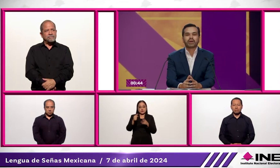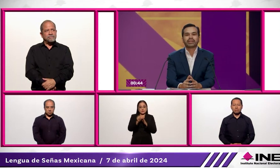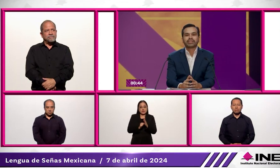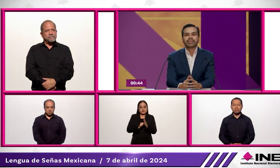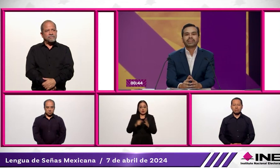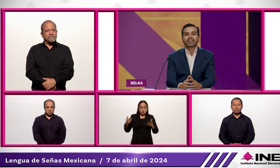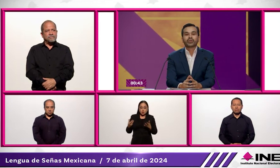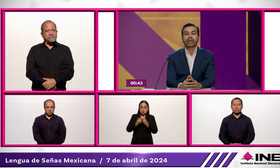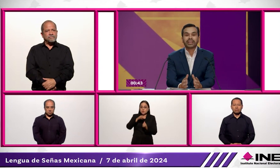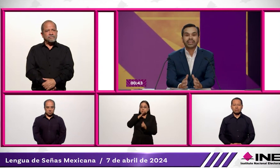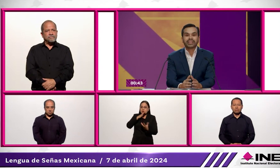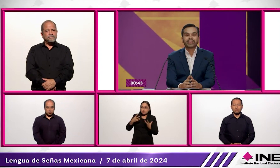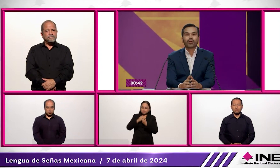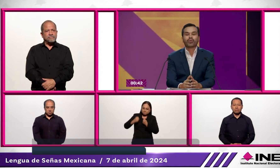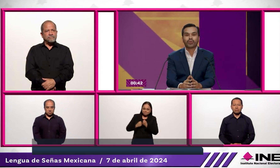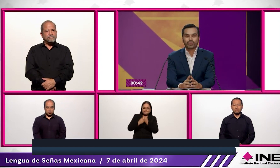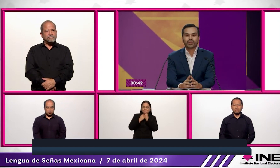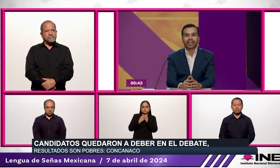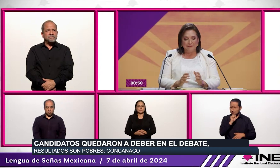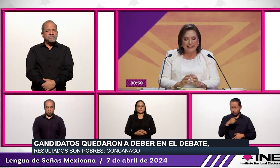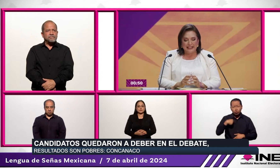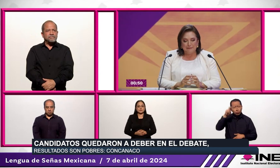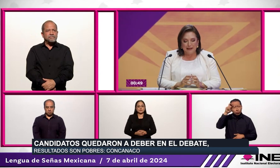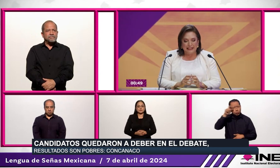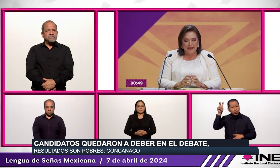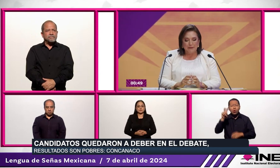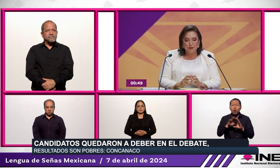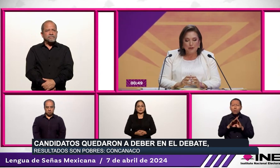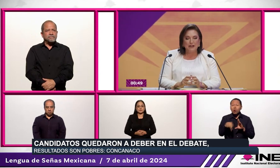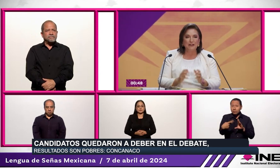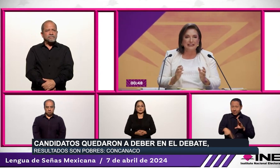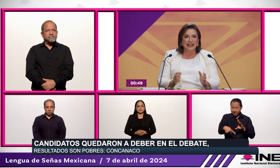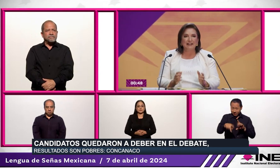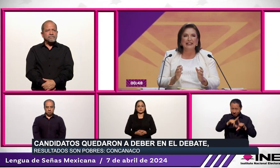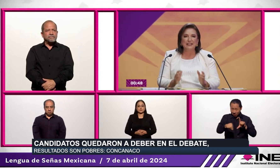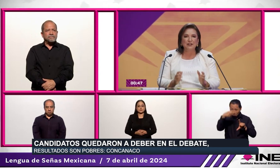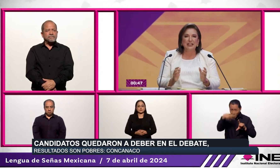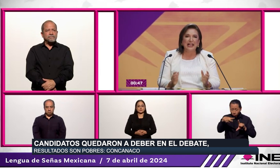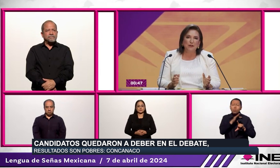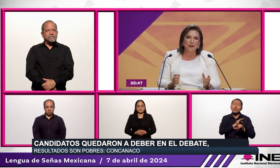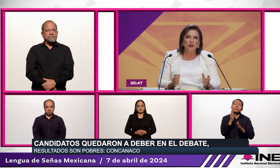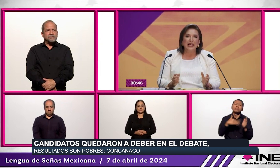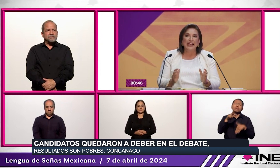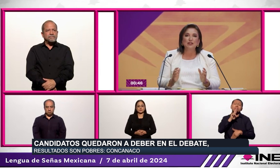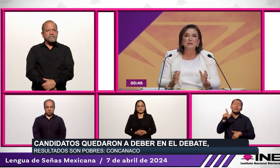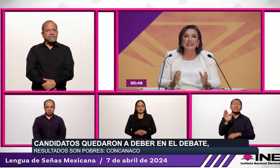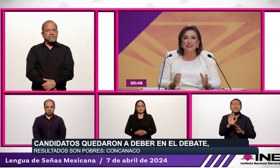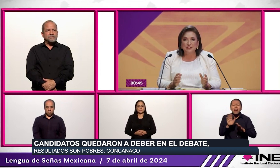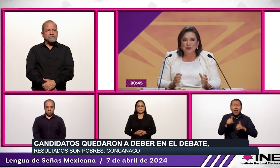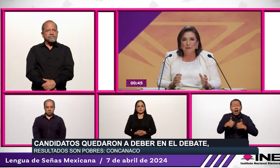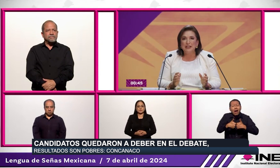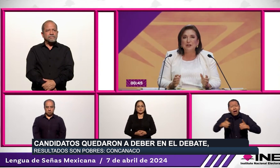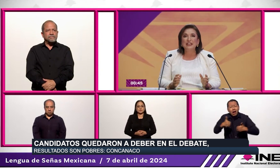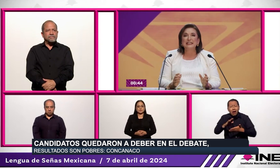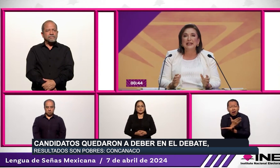propuestas, que era lo que debería haberse expuesto ya que para eso era el debate, no para sacarse los trapitos al sol como lo hicieron, lejos de aportarle a la ciudadanía